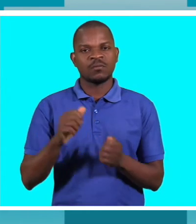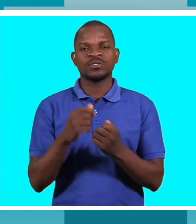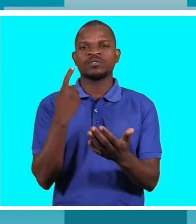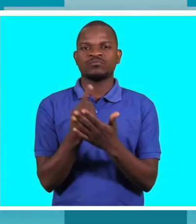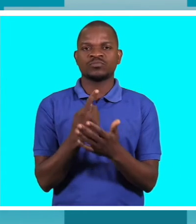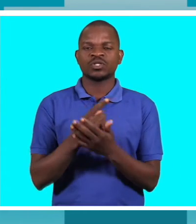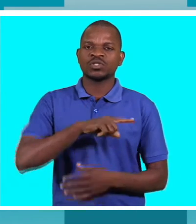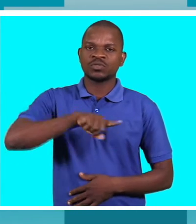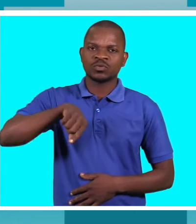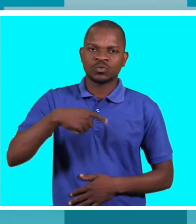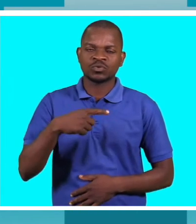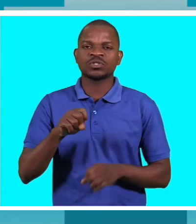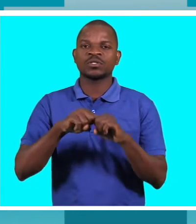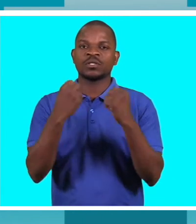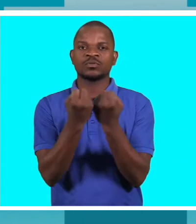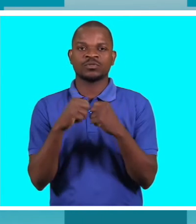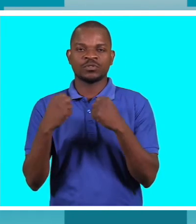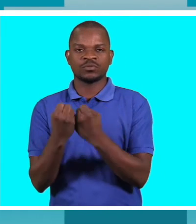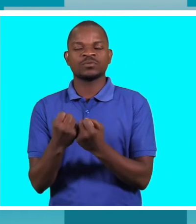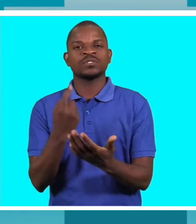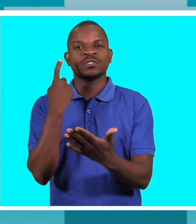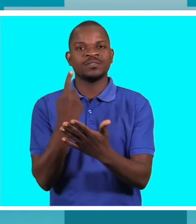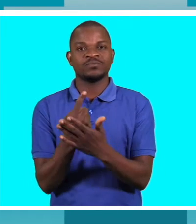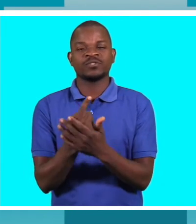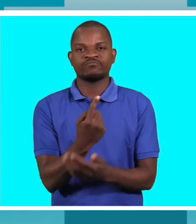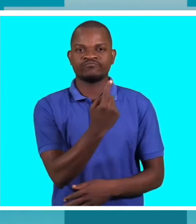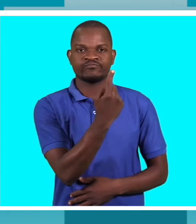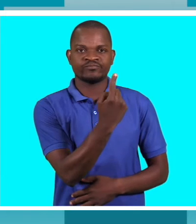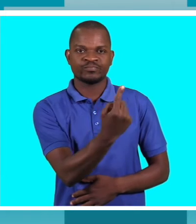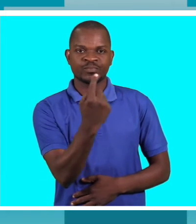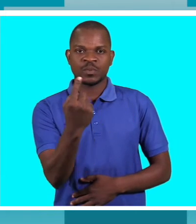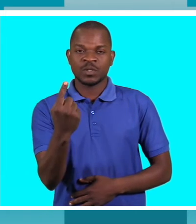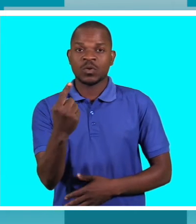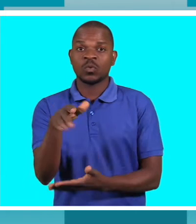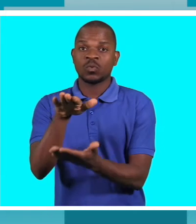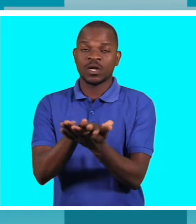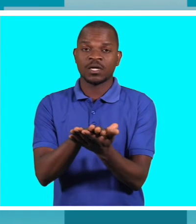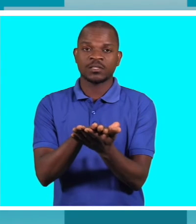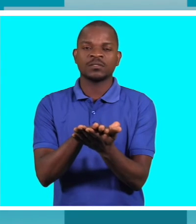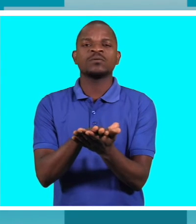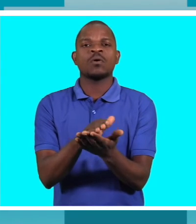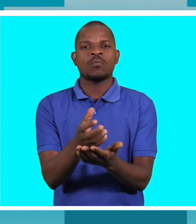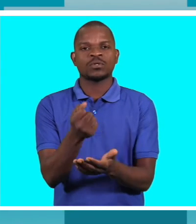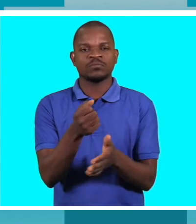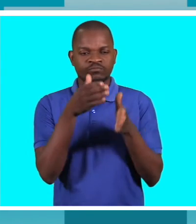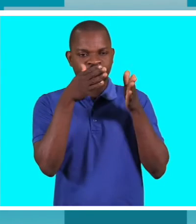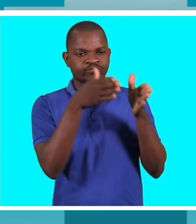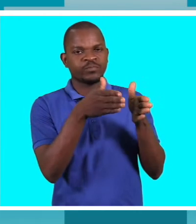civil, como organizações, possamos fazer, cada um onde estiver, olhando para a questão da pessoa com